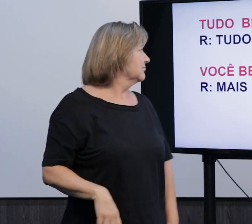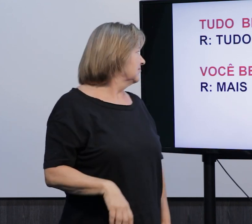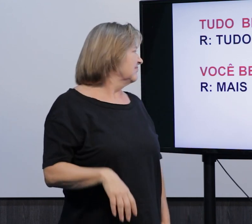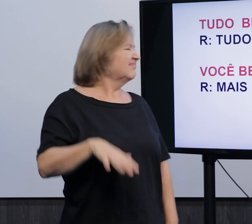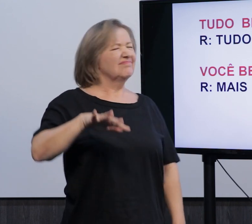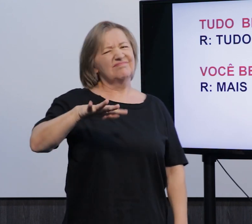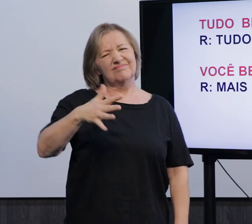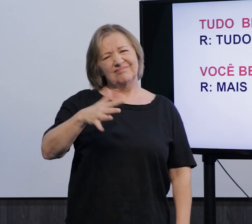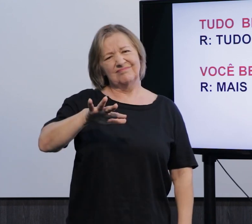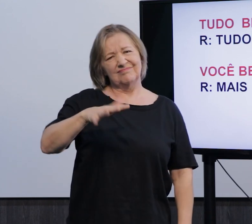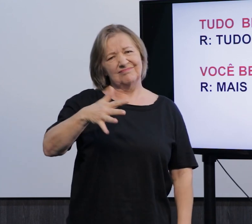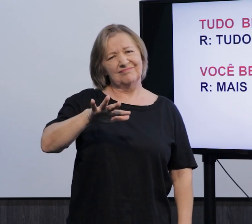Mais ou menos.